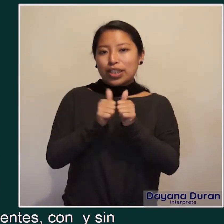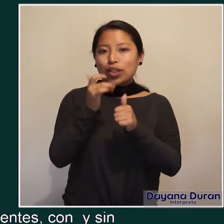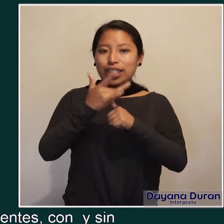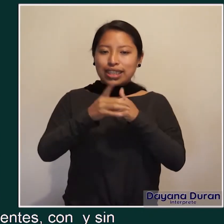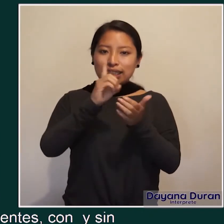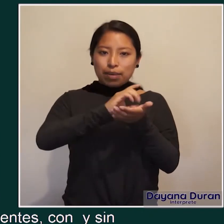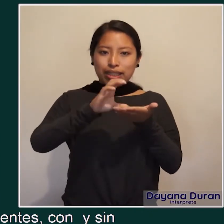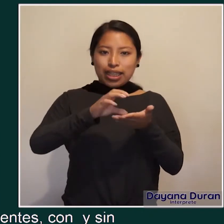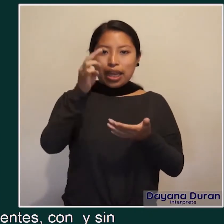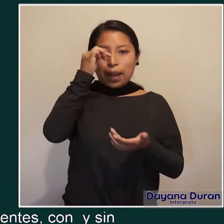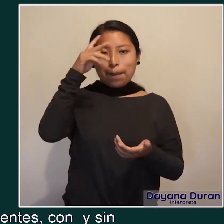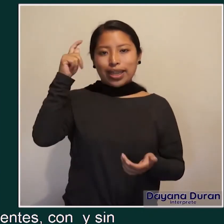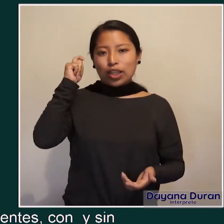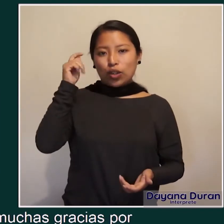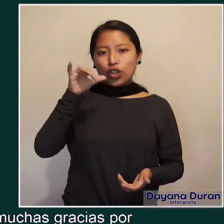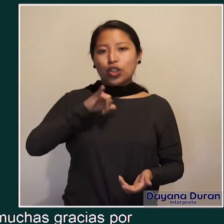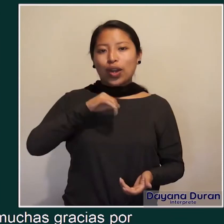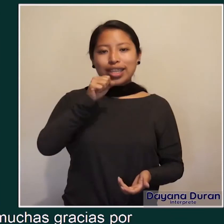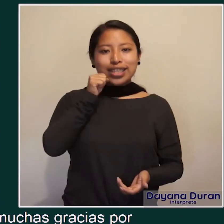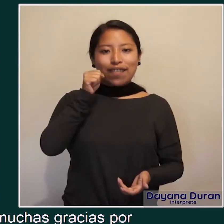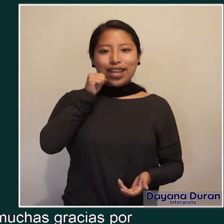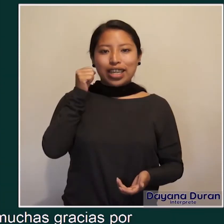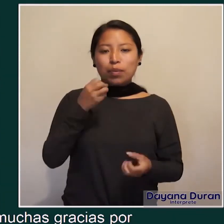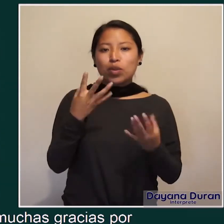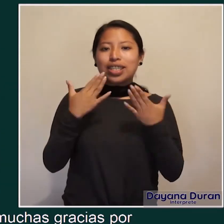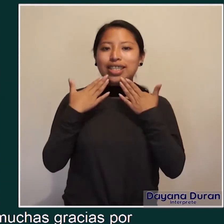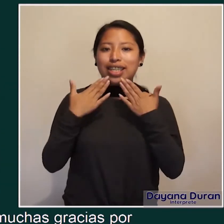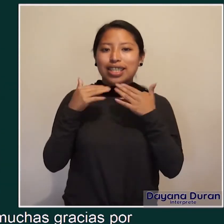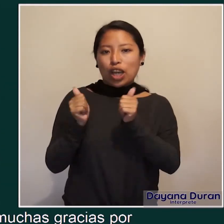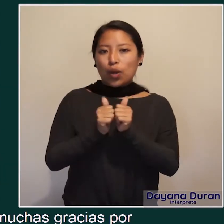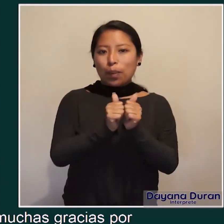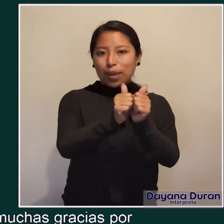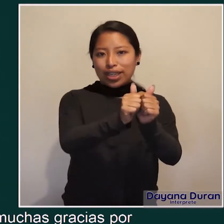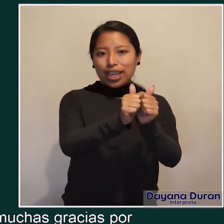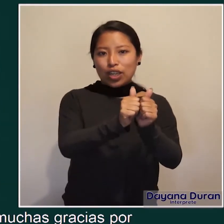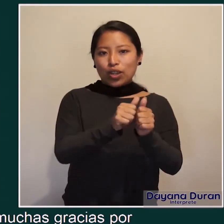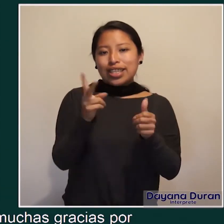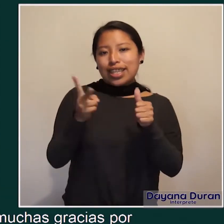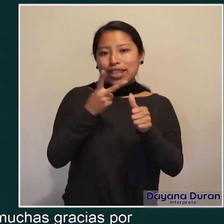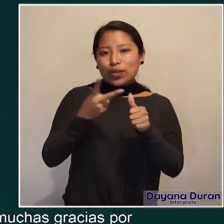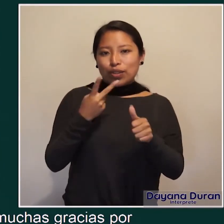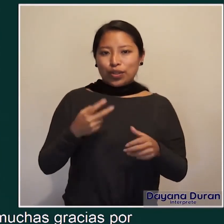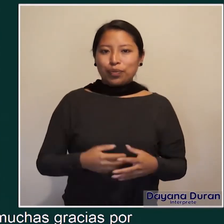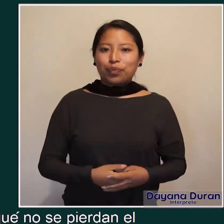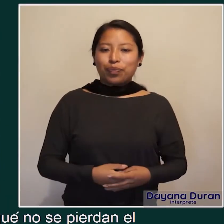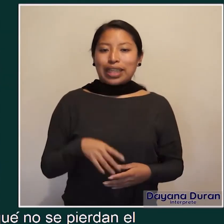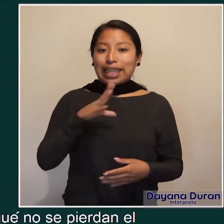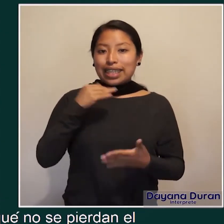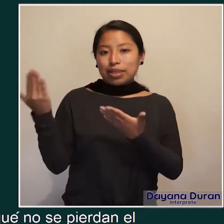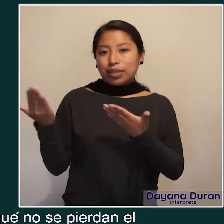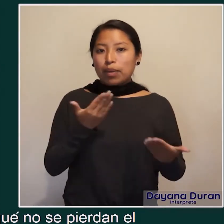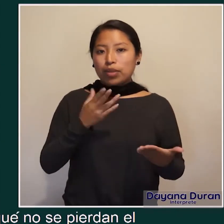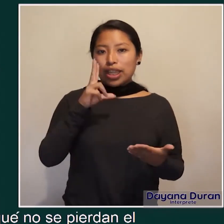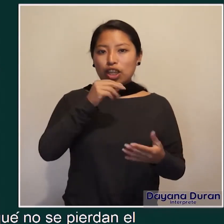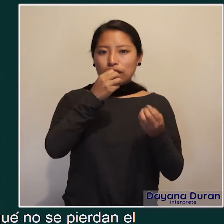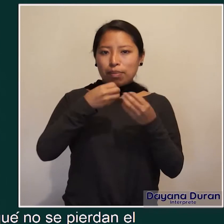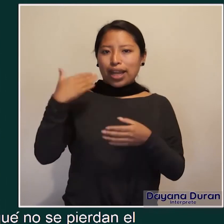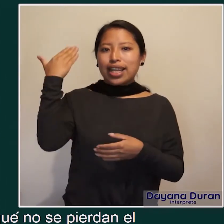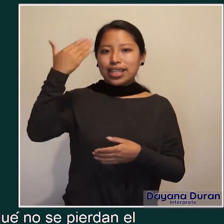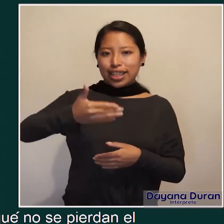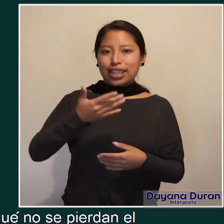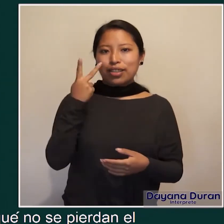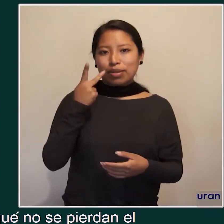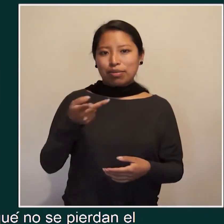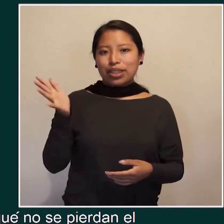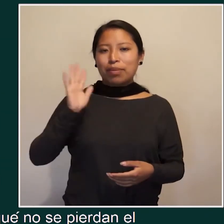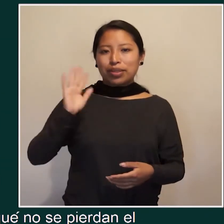sin discapacidad. Yo soy Mateo. Y yo soy Stephanie. Muchas gracias por acompañarnos en este segundo programa. Y las invitamos a que no se pierdan en